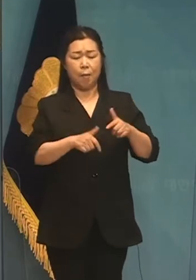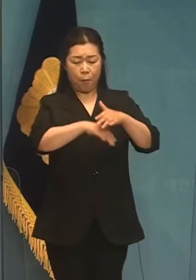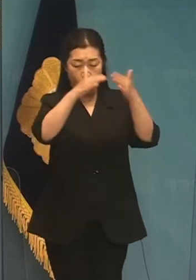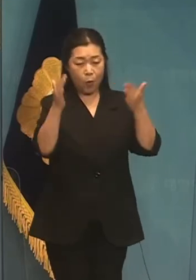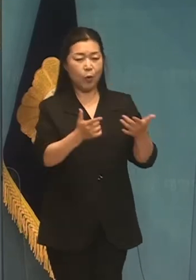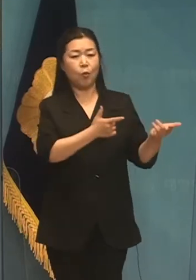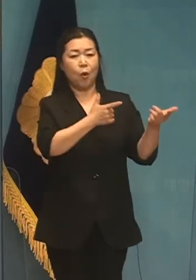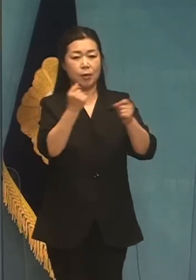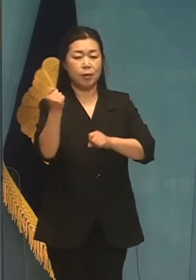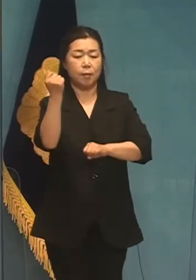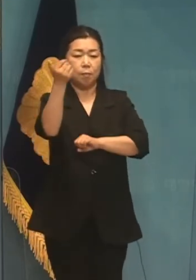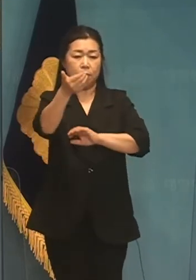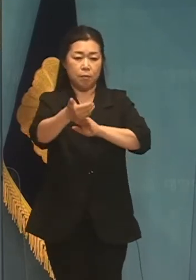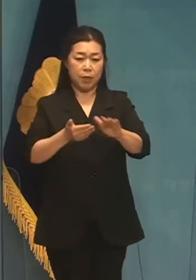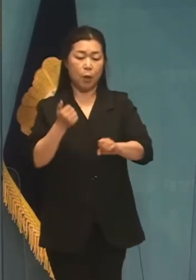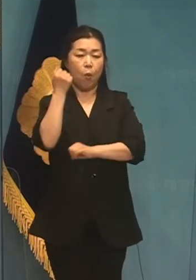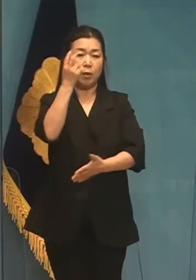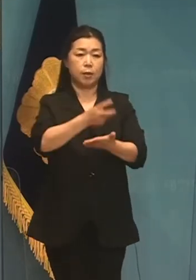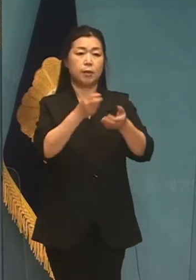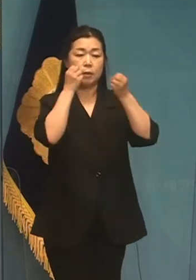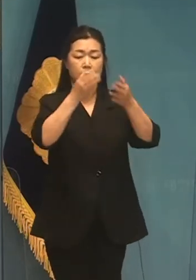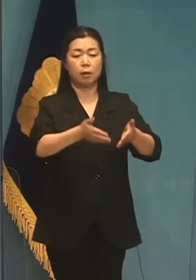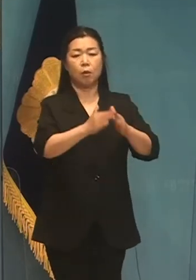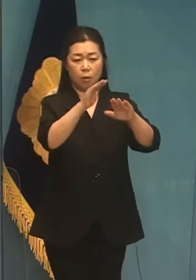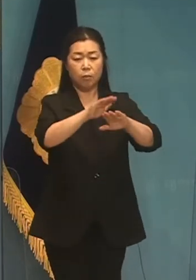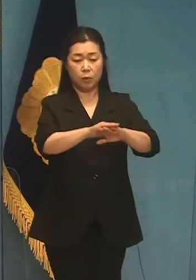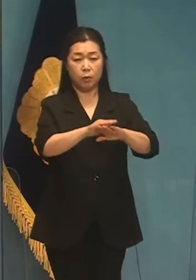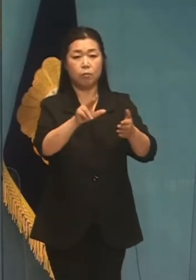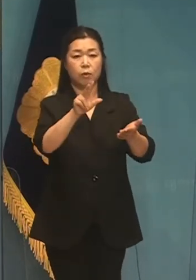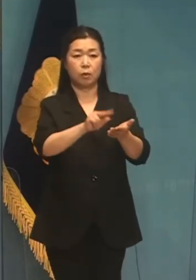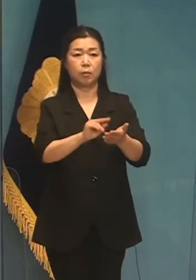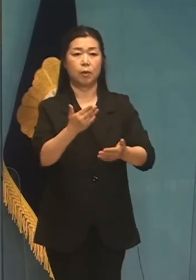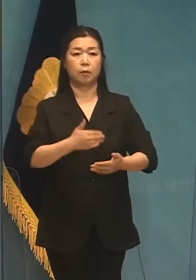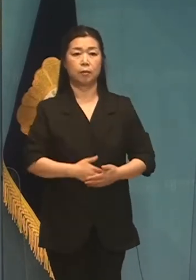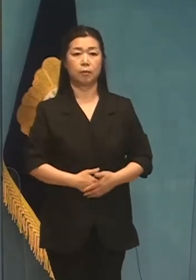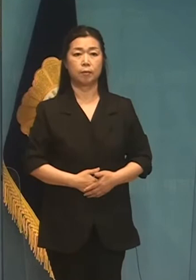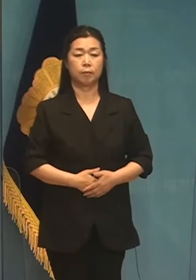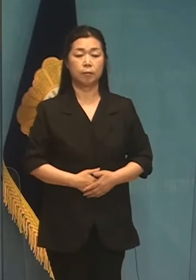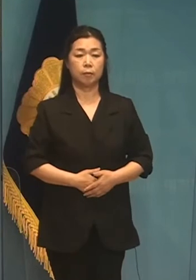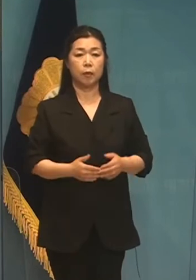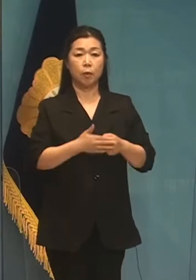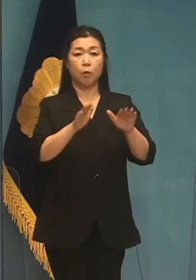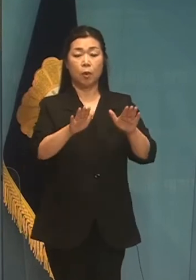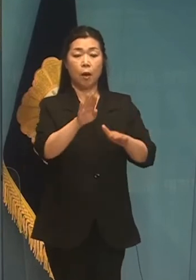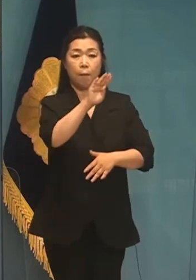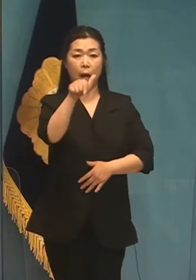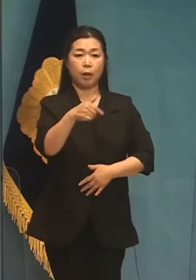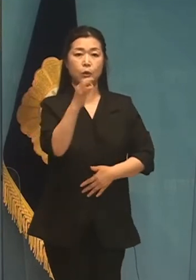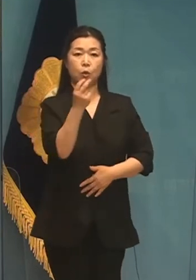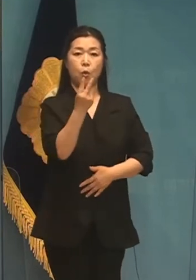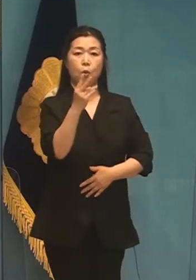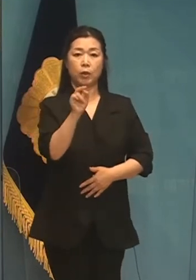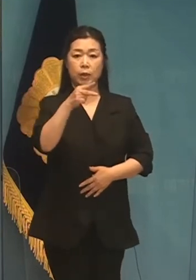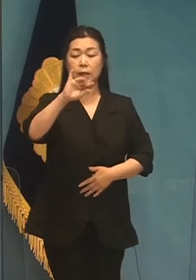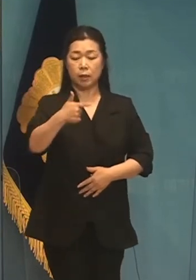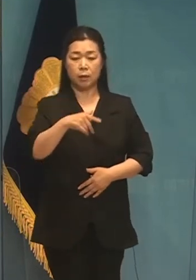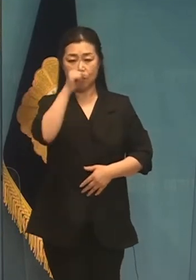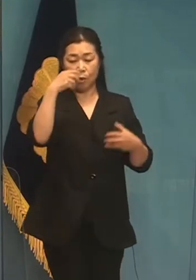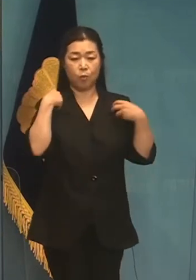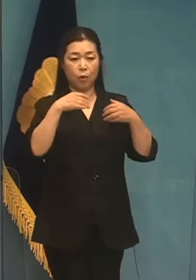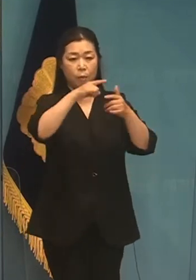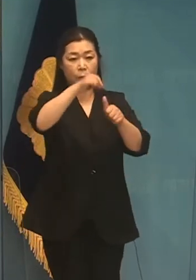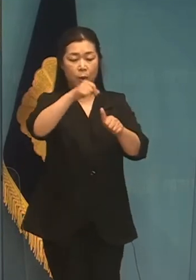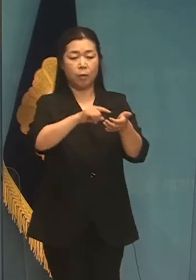미리 원칙을 분명히 해야 할 문제입니다. 그래서 오늘 박용신 정부의 인사원칙을 밝힙니다.